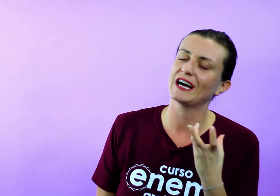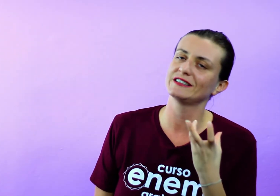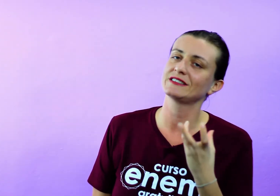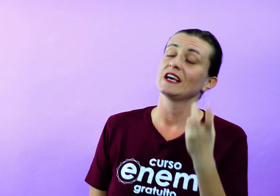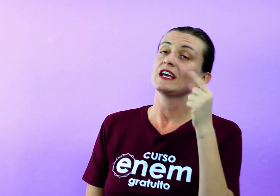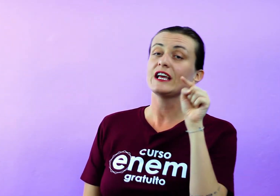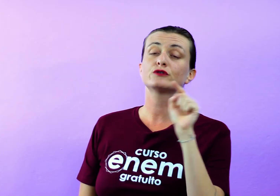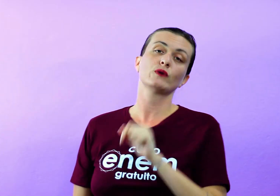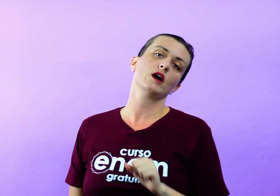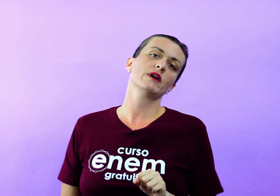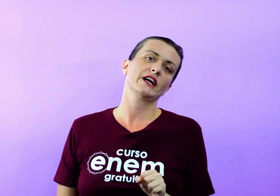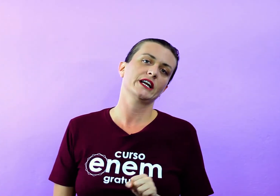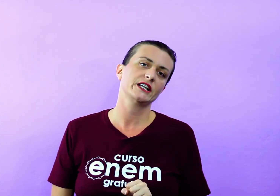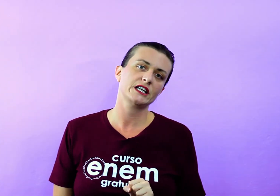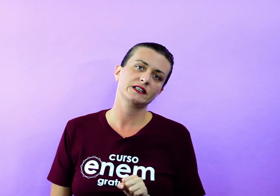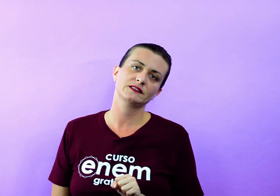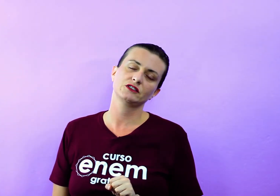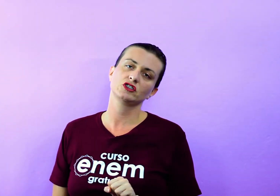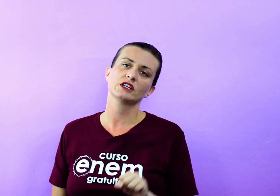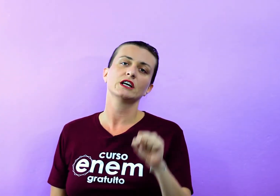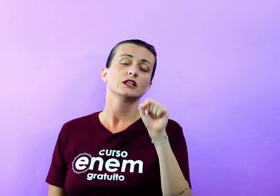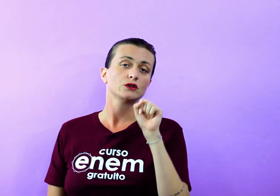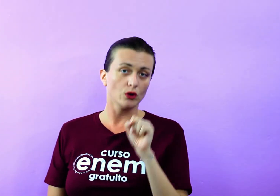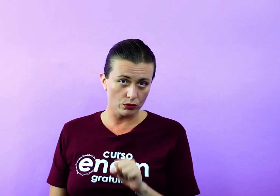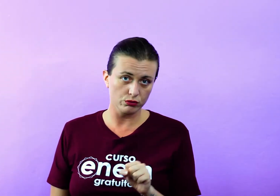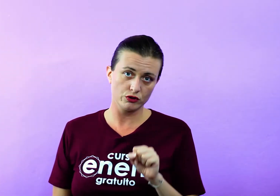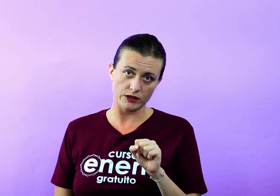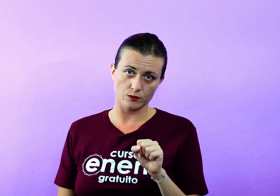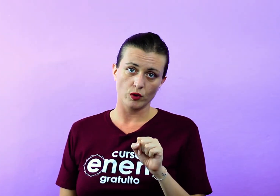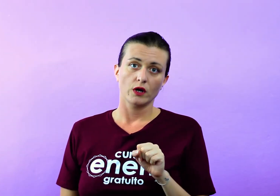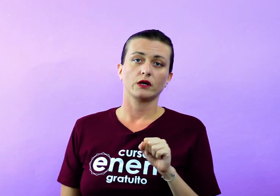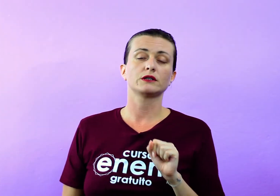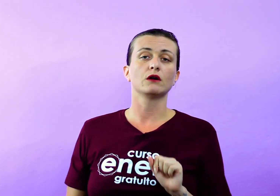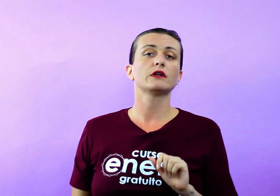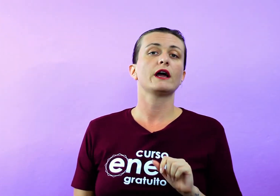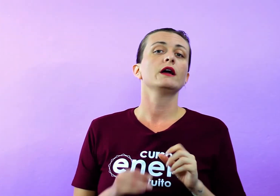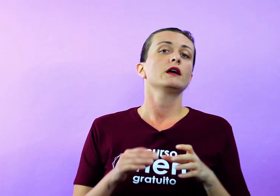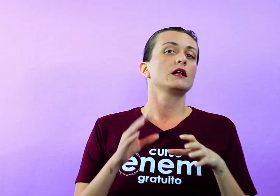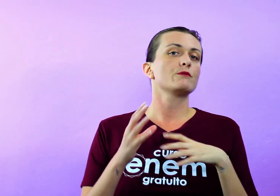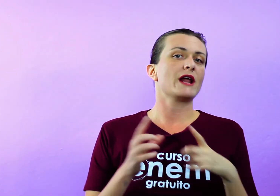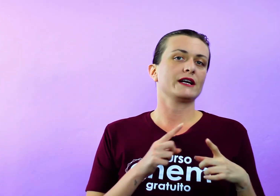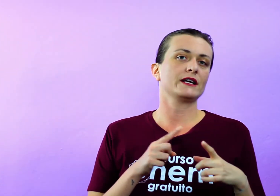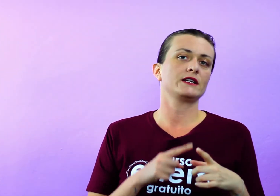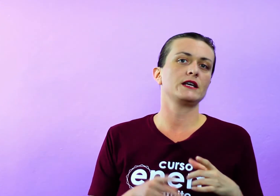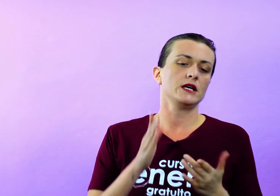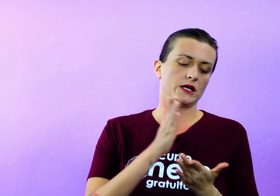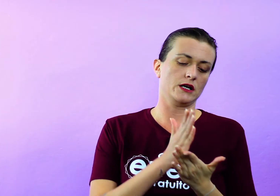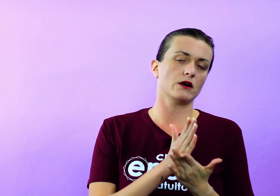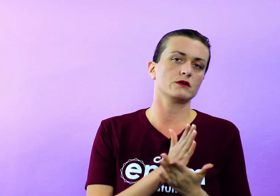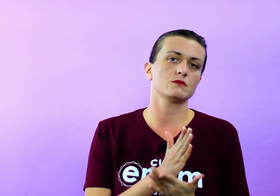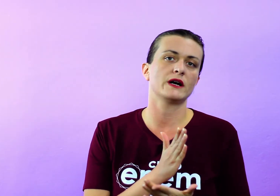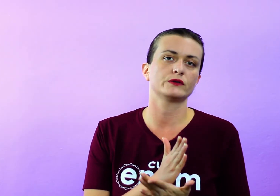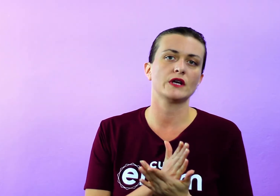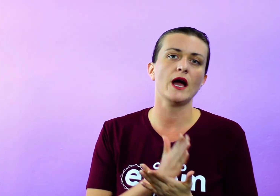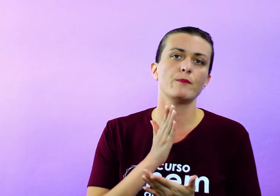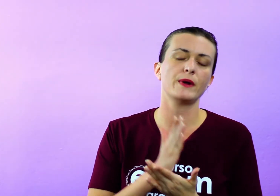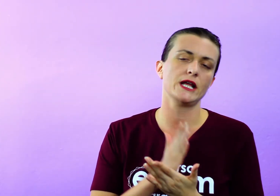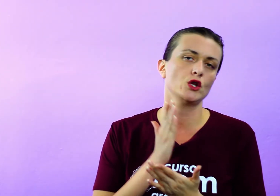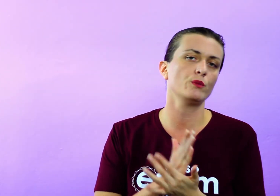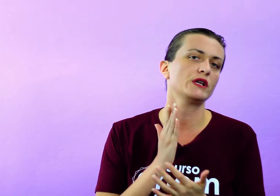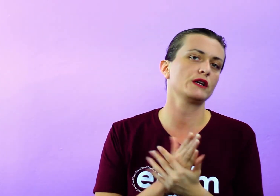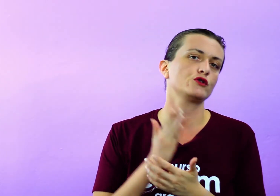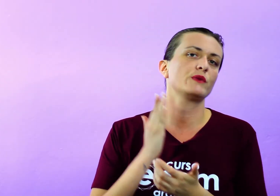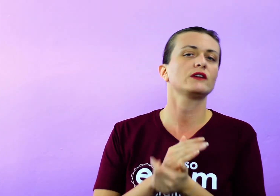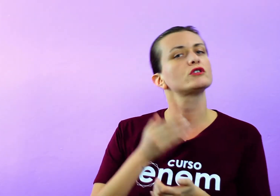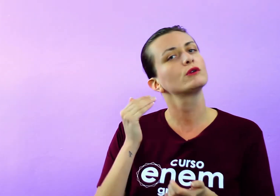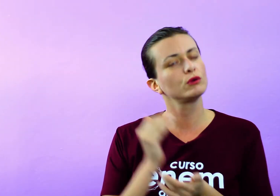elaboradas. E isso é uma característica do cultismo. Então, né? Lembrar que aqui, Gregório de Matos Guerra é